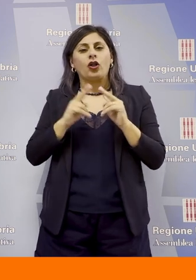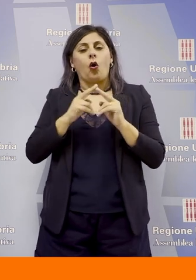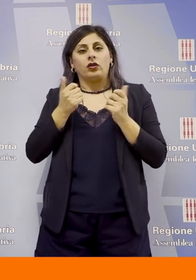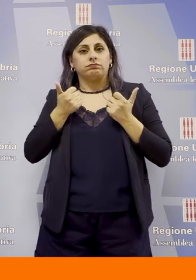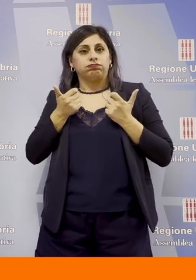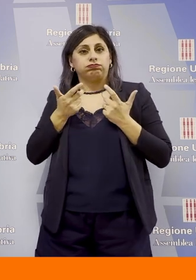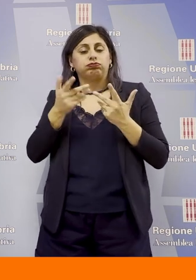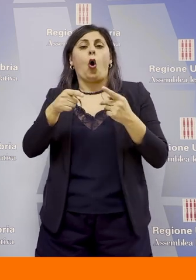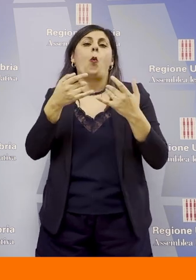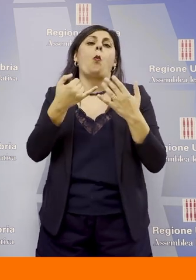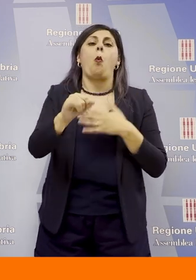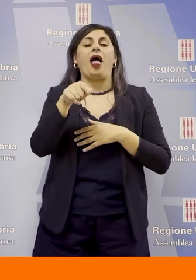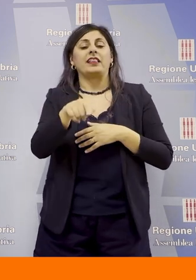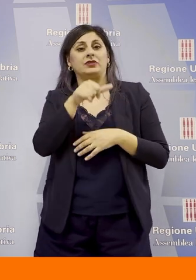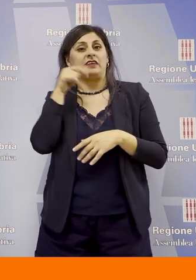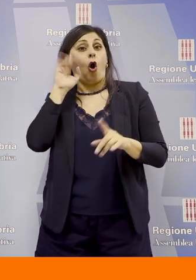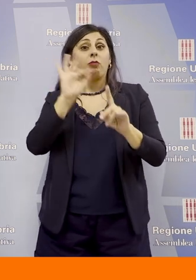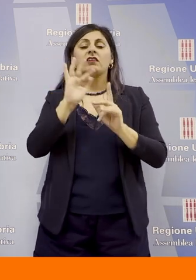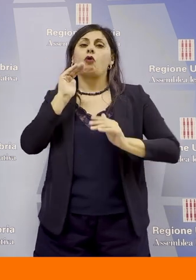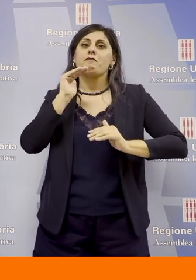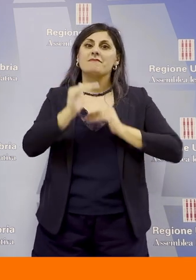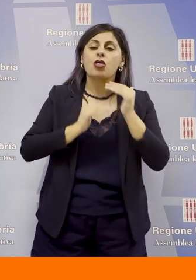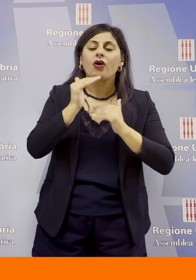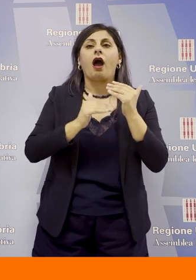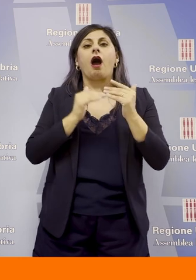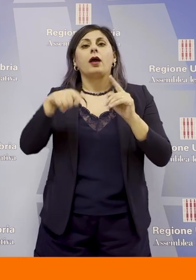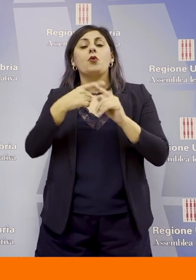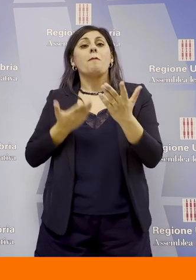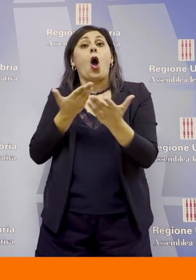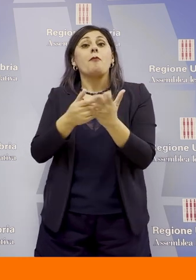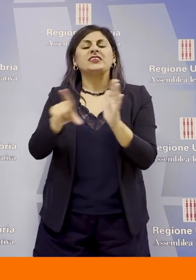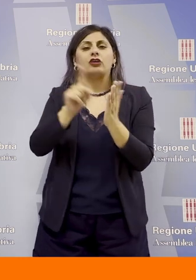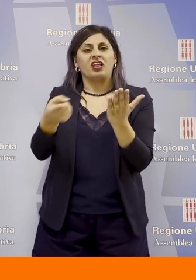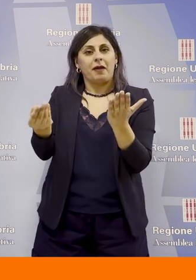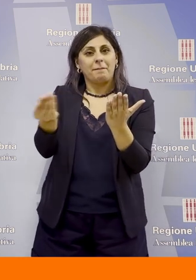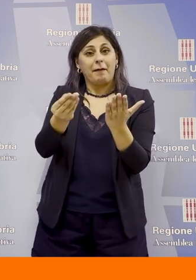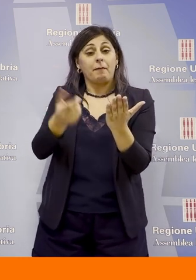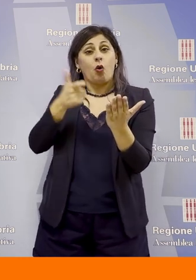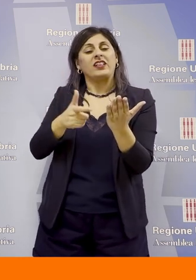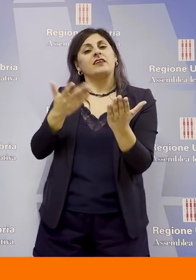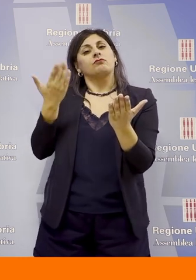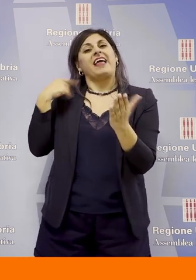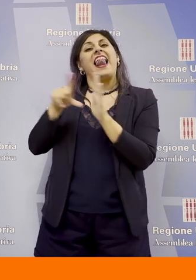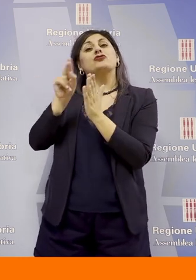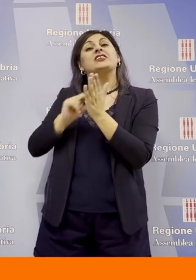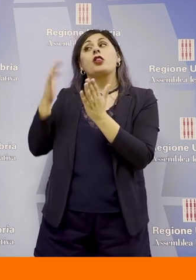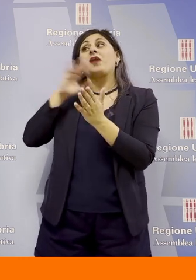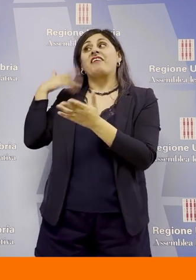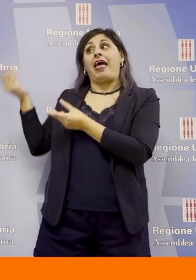migliorare, per integrare la nostra proposta di legge che abbiamo ereditato dalla scorsa legislatura, ma che in questo